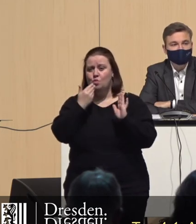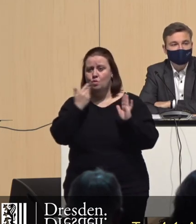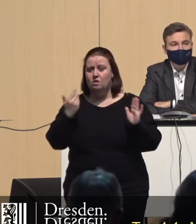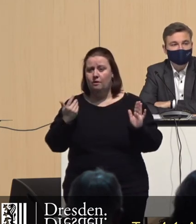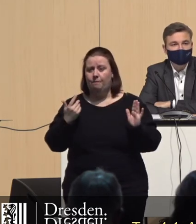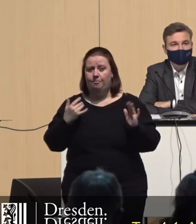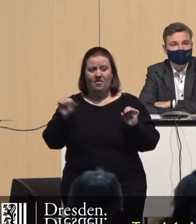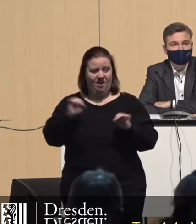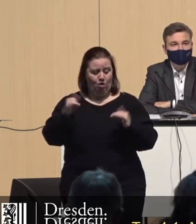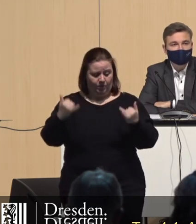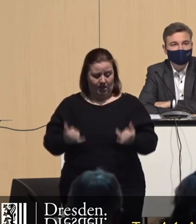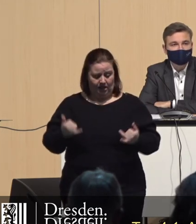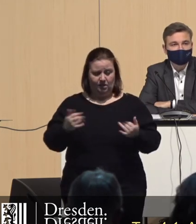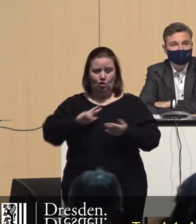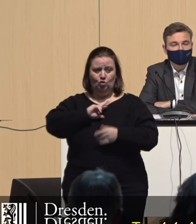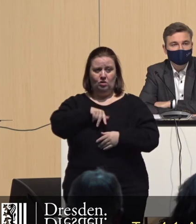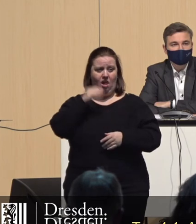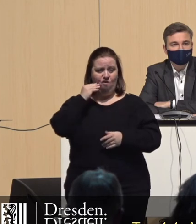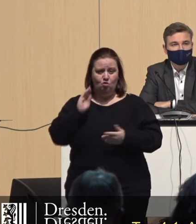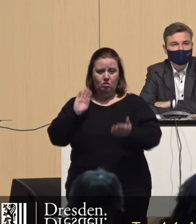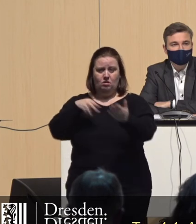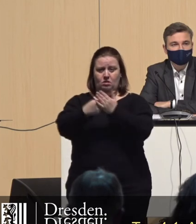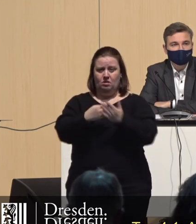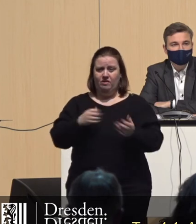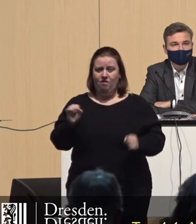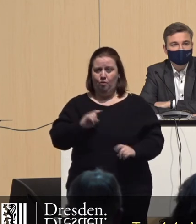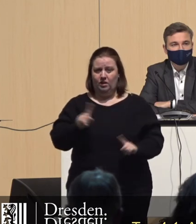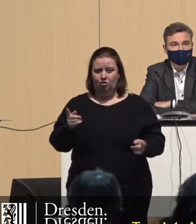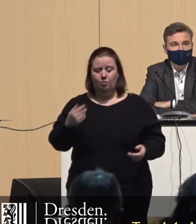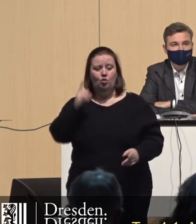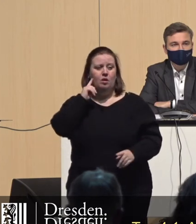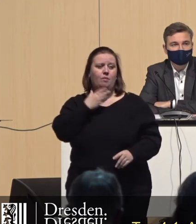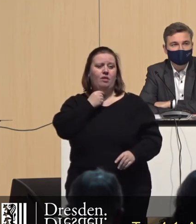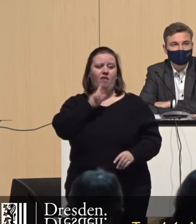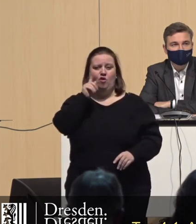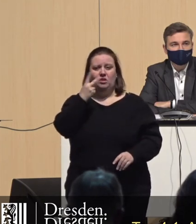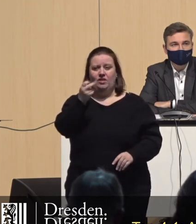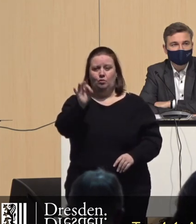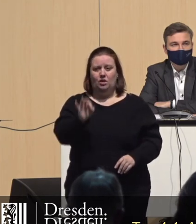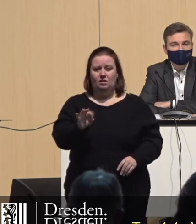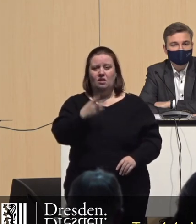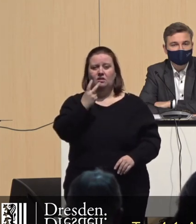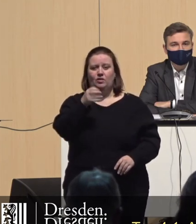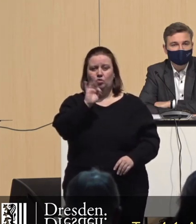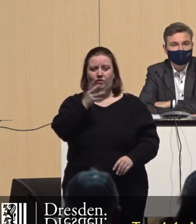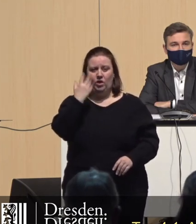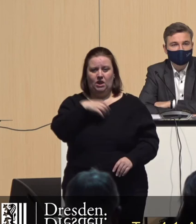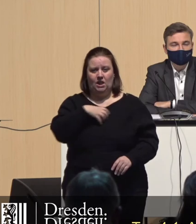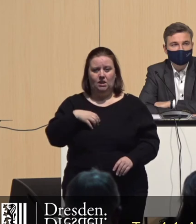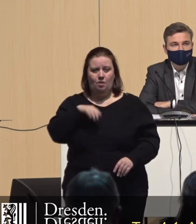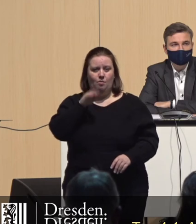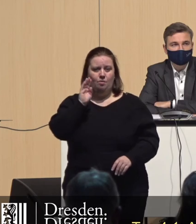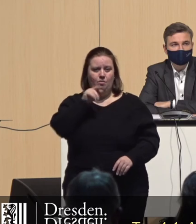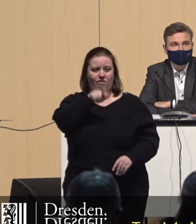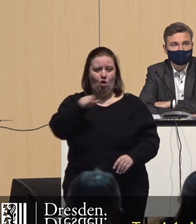legen wir jetzt Sozialwohnungen auf? Wir haben derzeit den Bedarf von 20 Prozent. 20 Prozent der Dresdner Bevölkerung